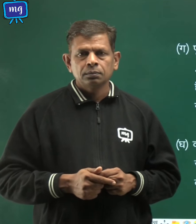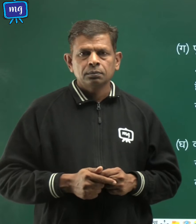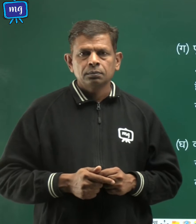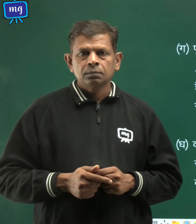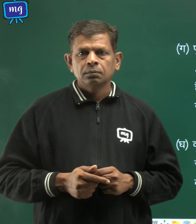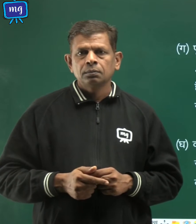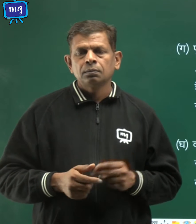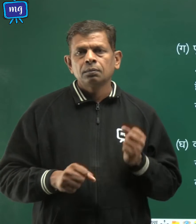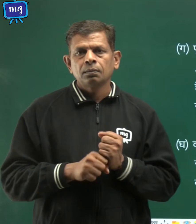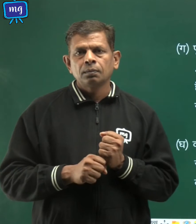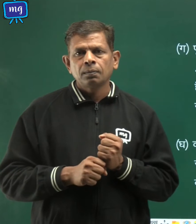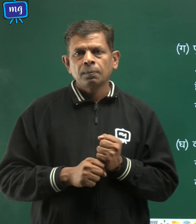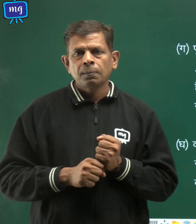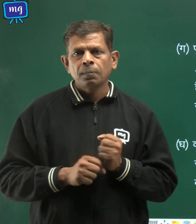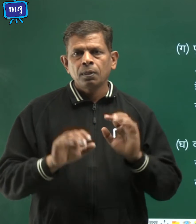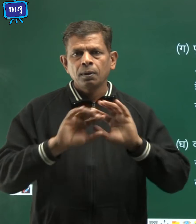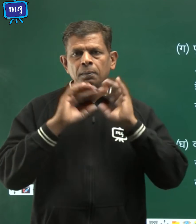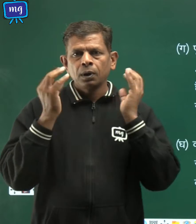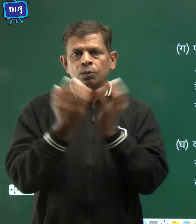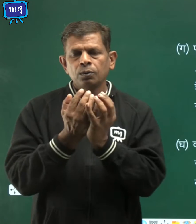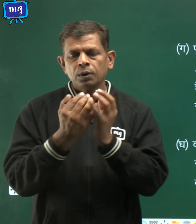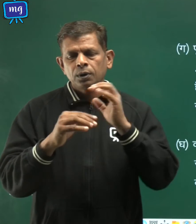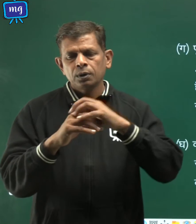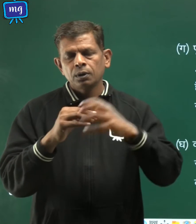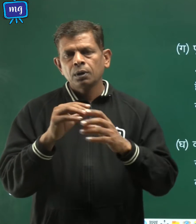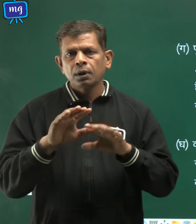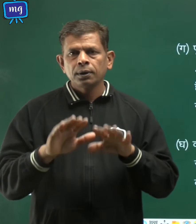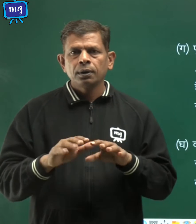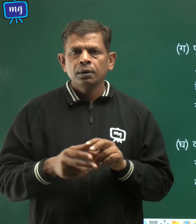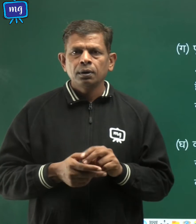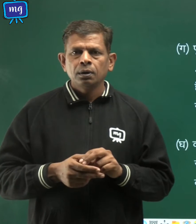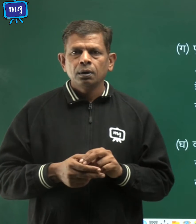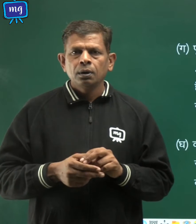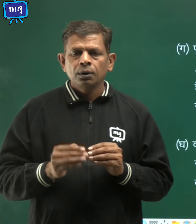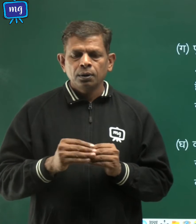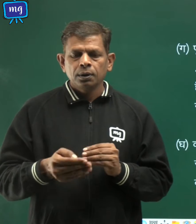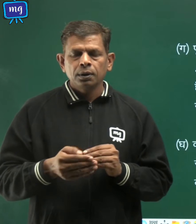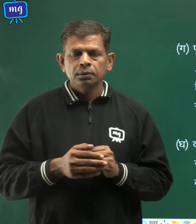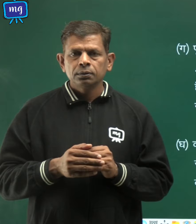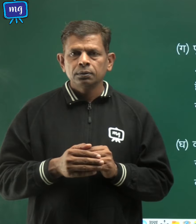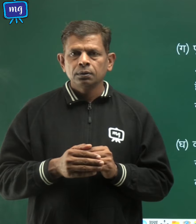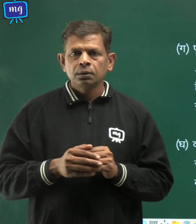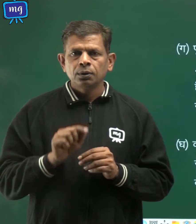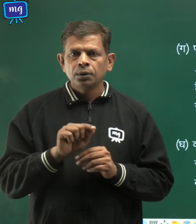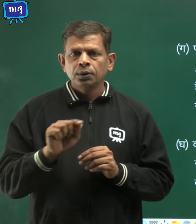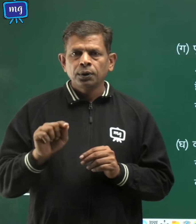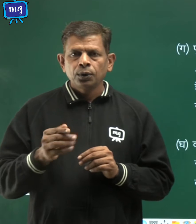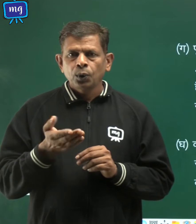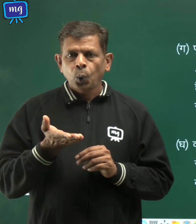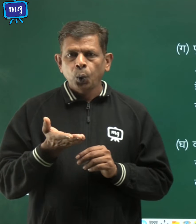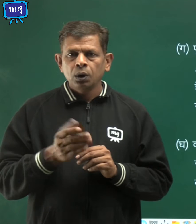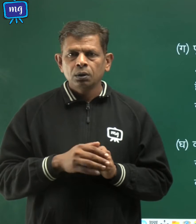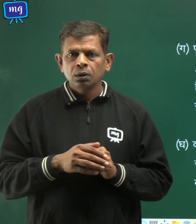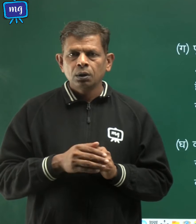गर प्रत्वी की सतह के निकट डैश वायू